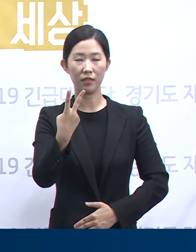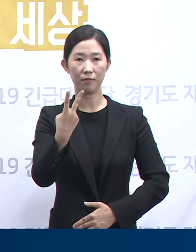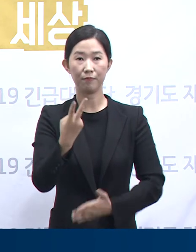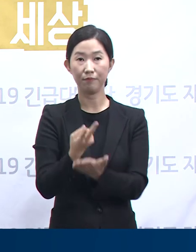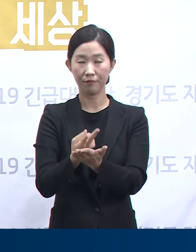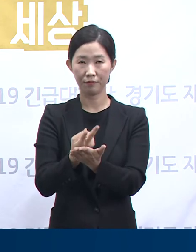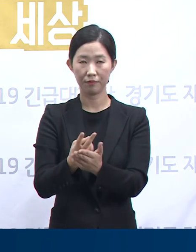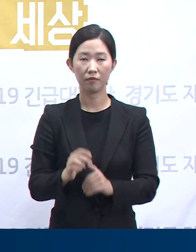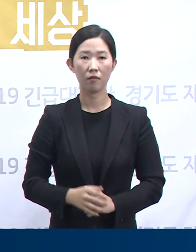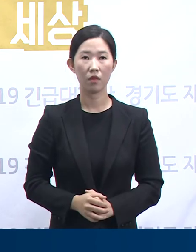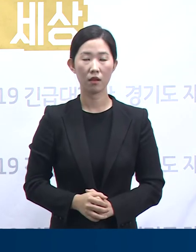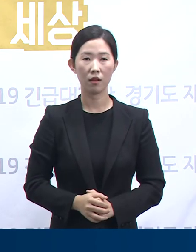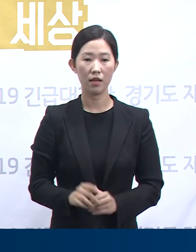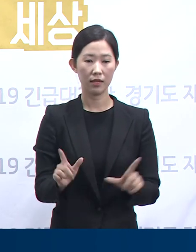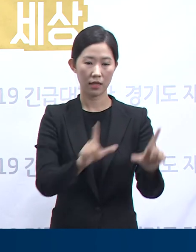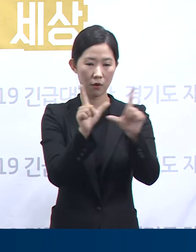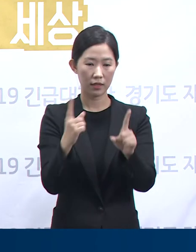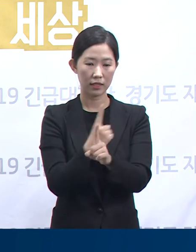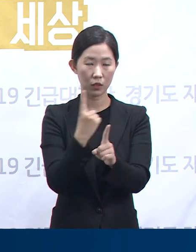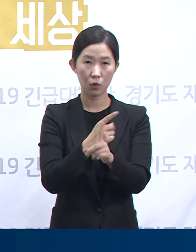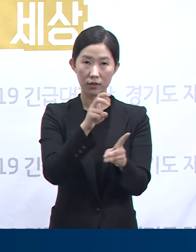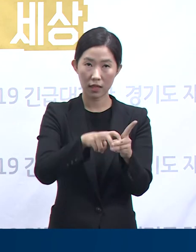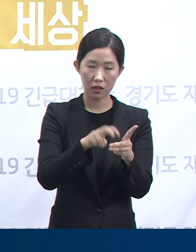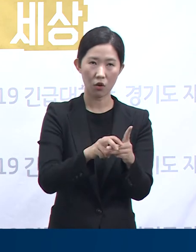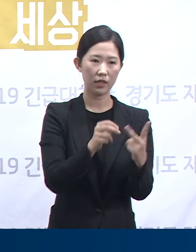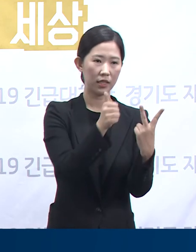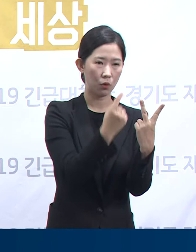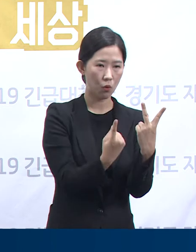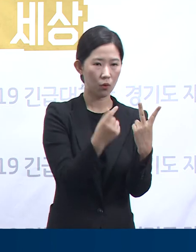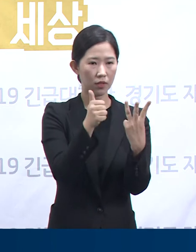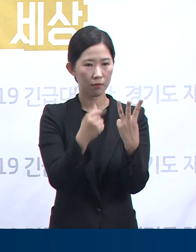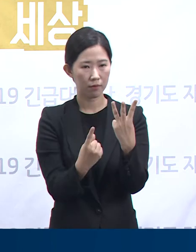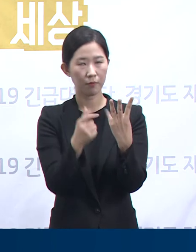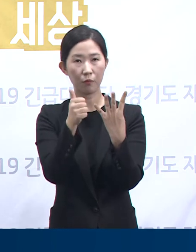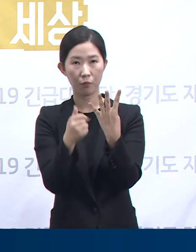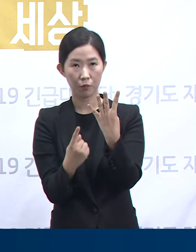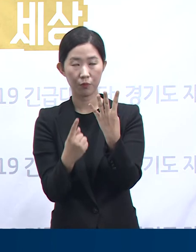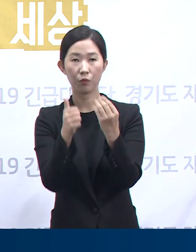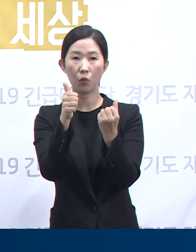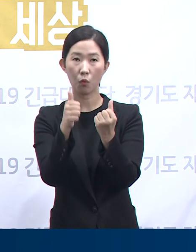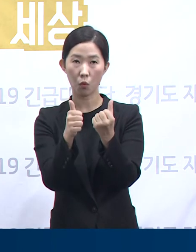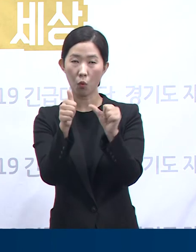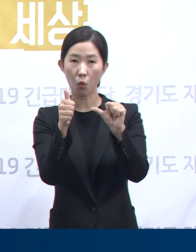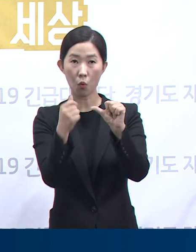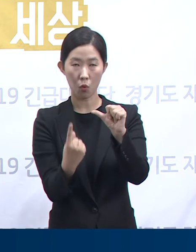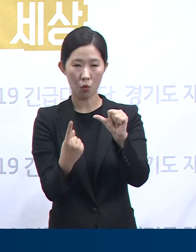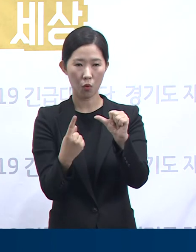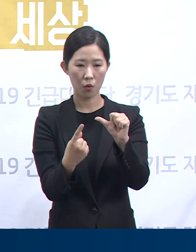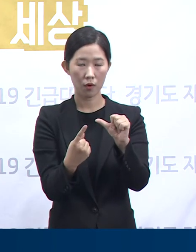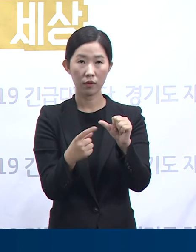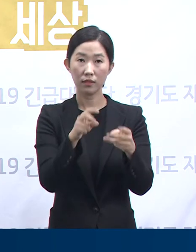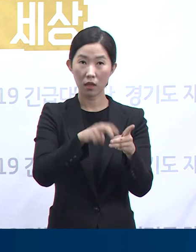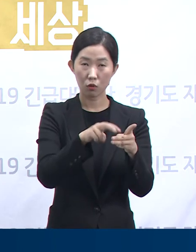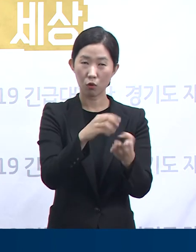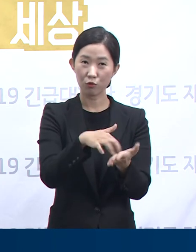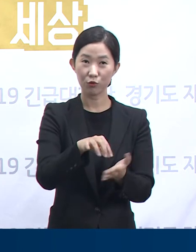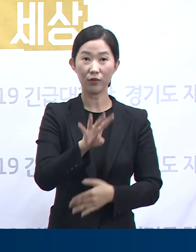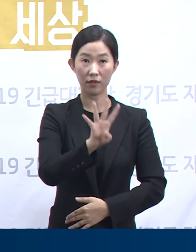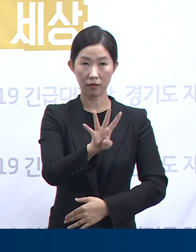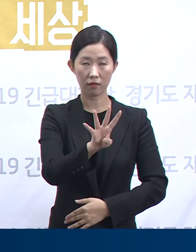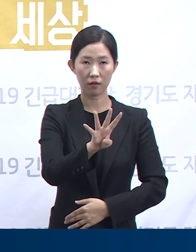경기 수도권 2생활치료센터와 제3, 4, 5호 생활치료센터 등 총 4개의 센터에는